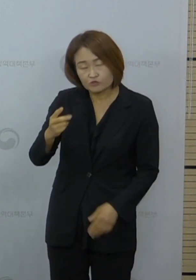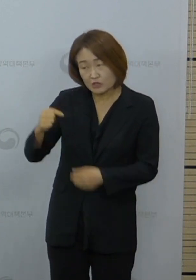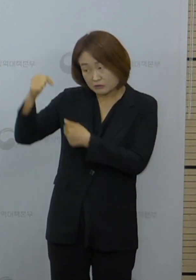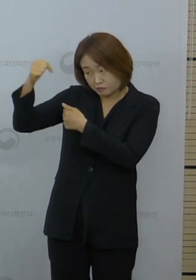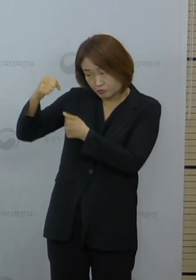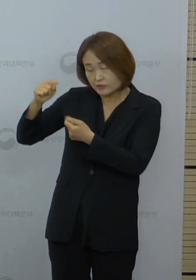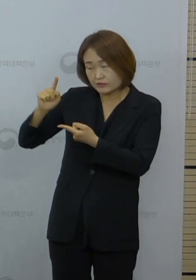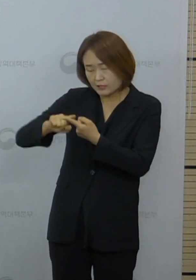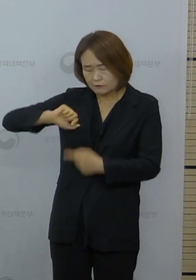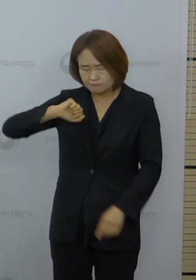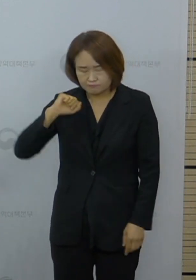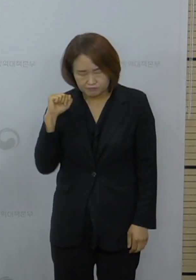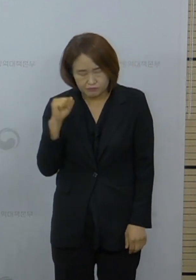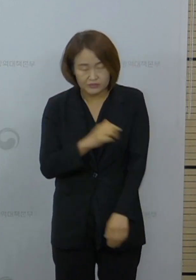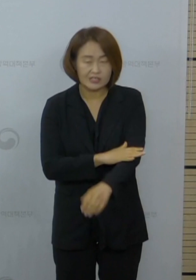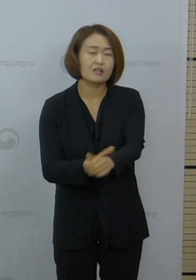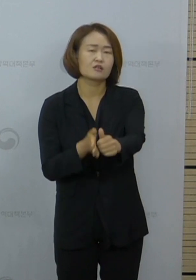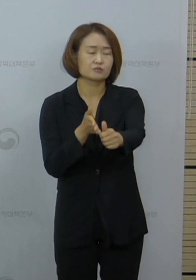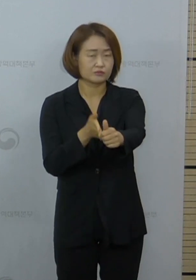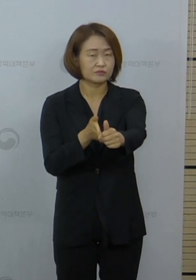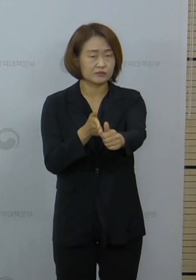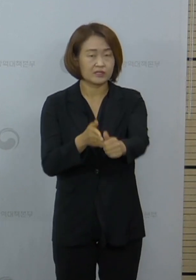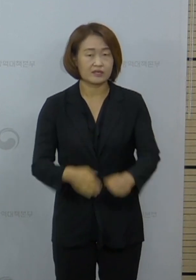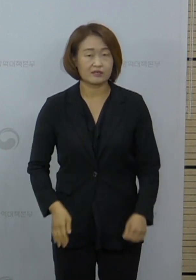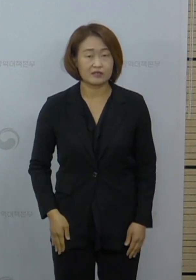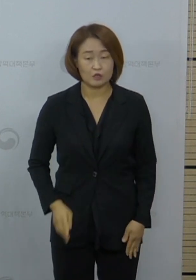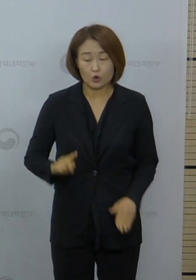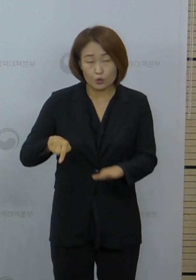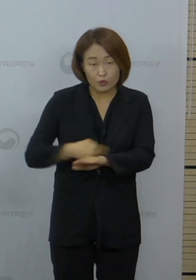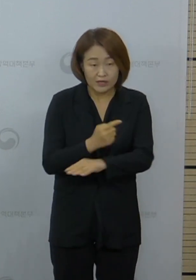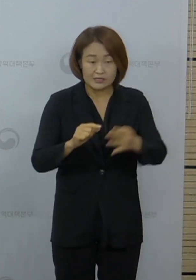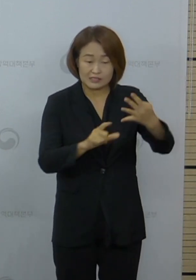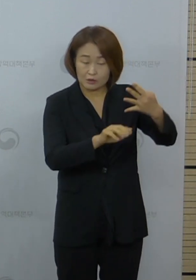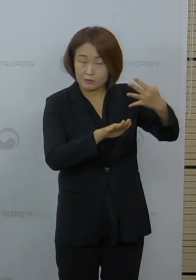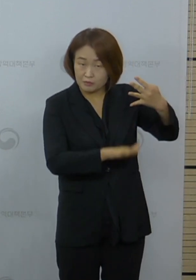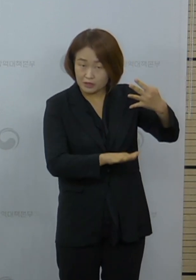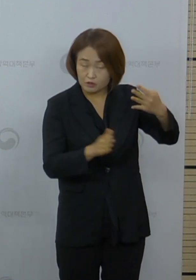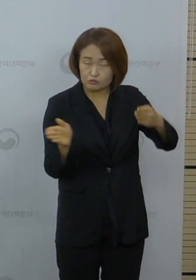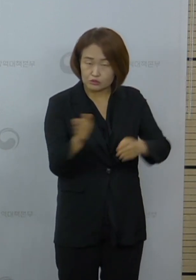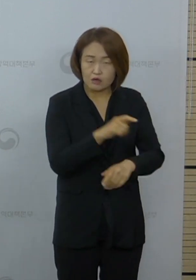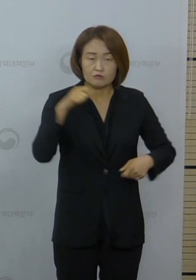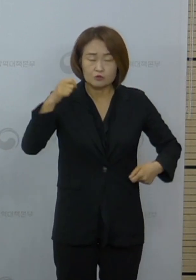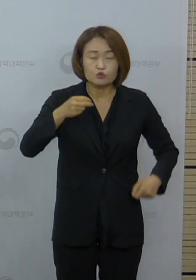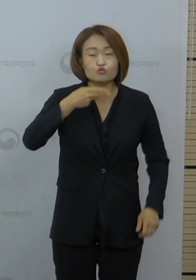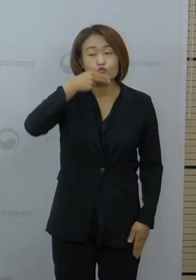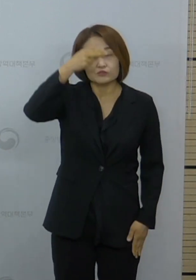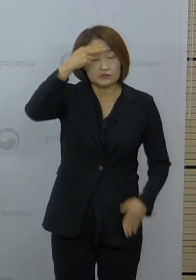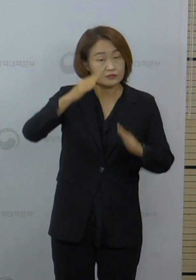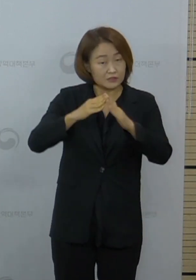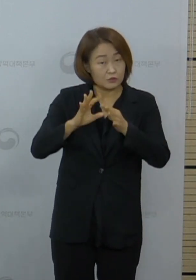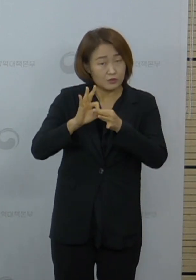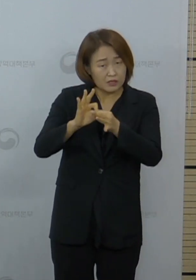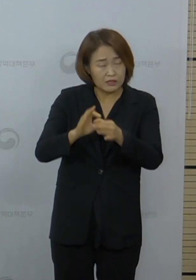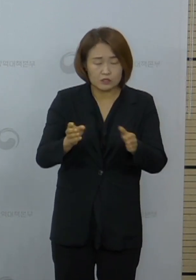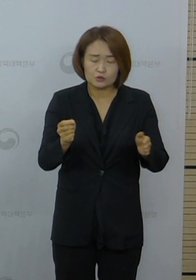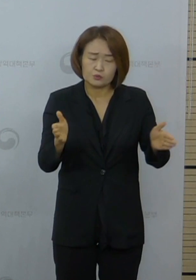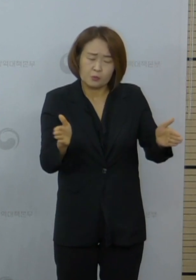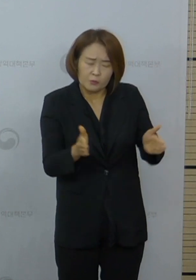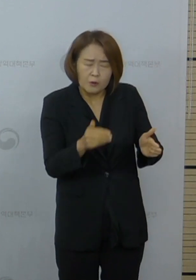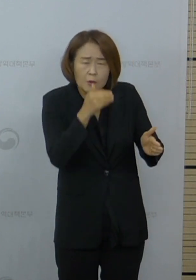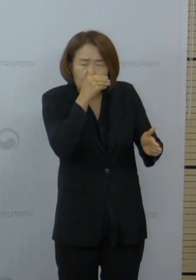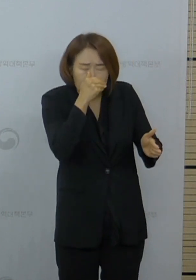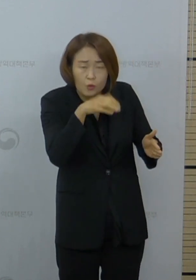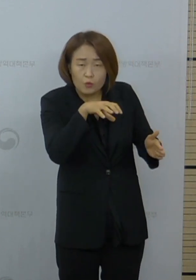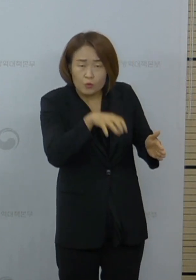따라주실 것을 요청드립니다. 그 밖의 4월 말부터 클럽, 주점과 같이 밀폐된 공간에서